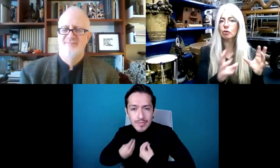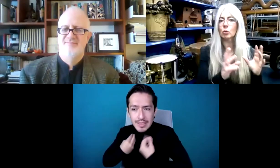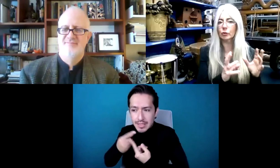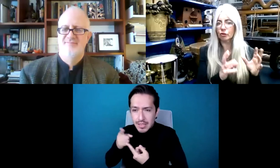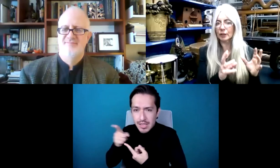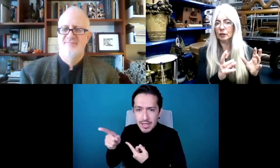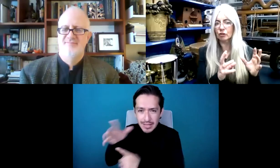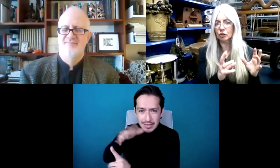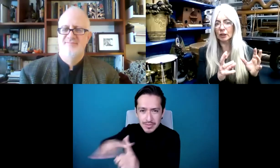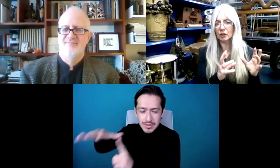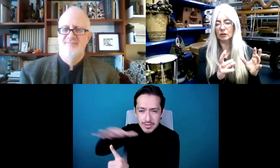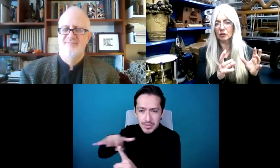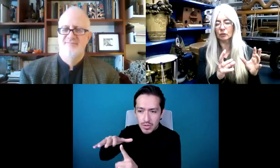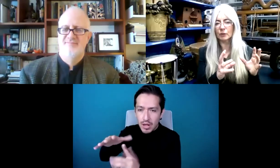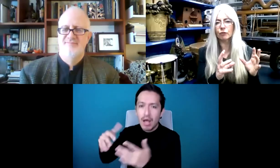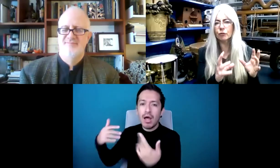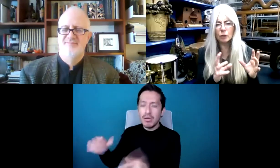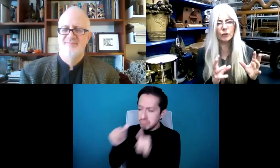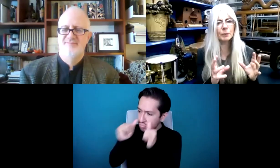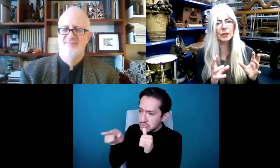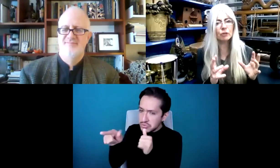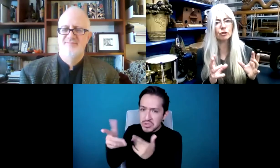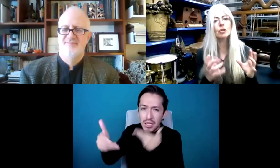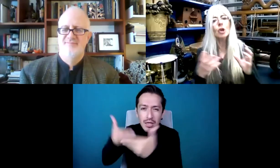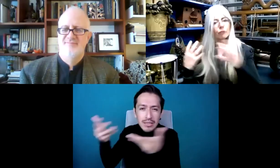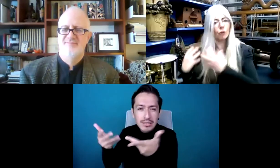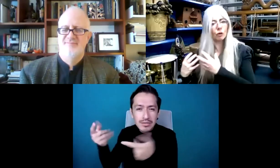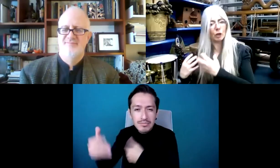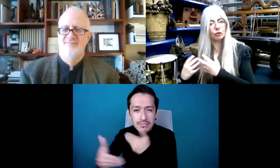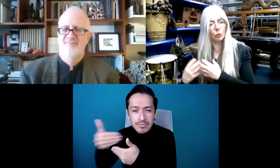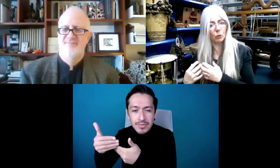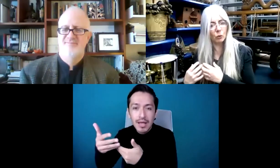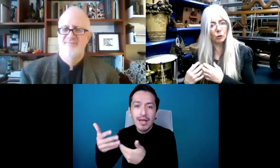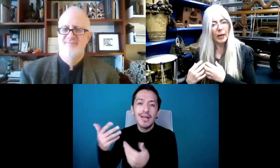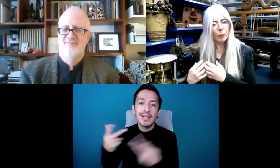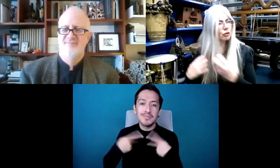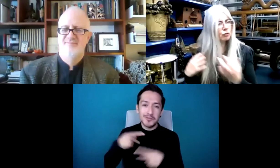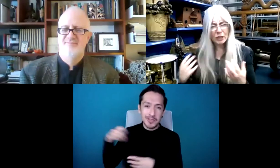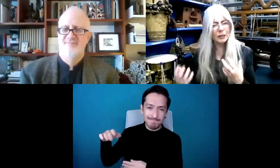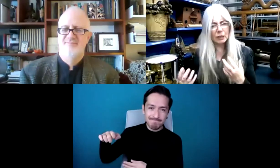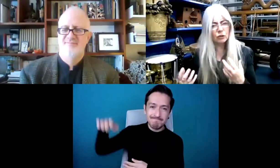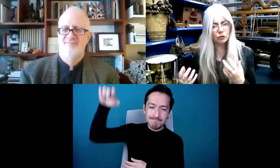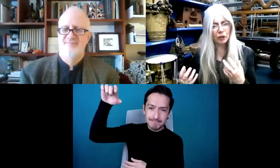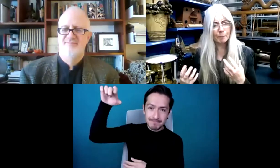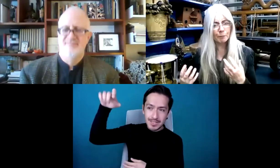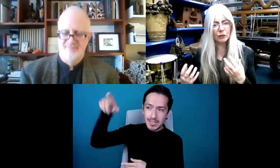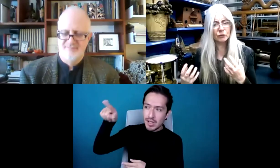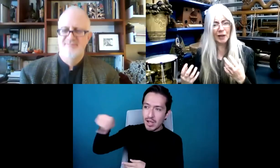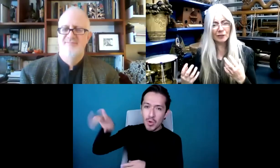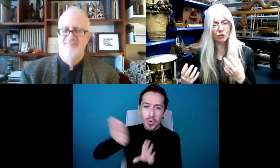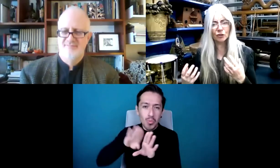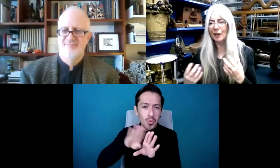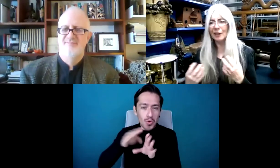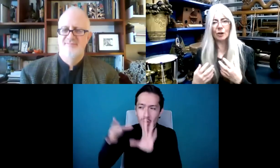sorprendentes que han estado haciendo. Entonces, han sido los mayores quienes han inspirado a los demás. Eso